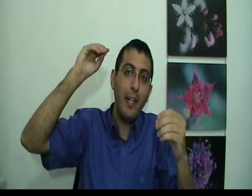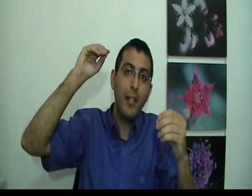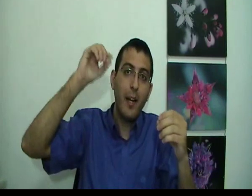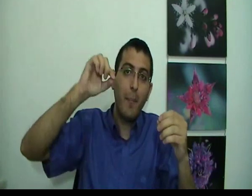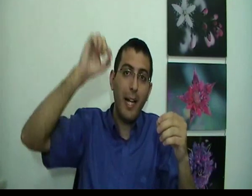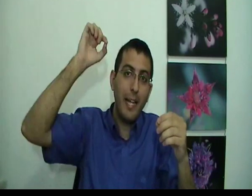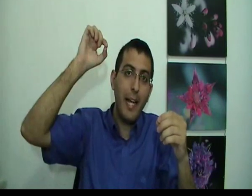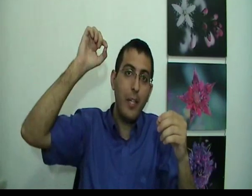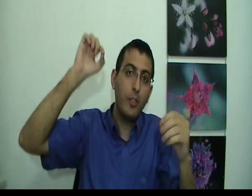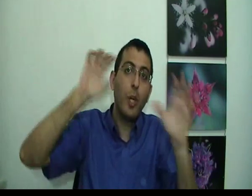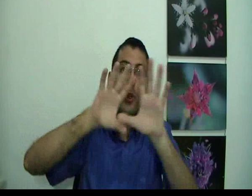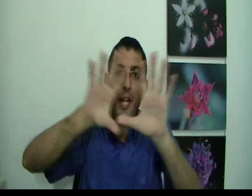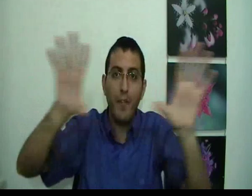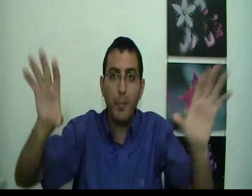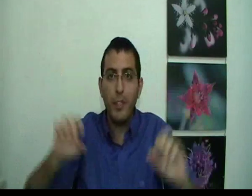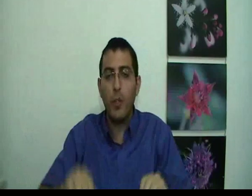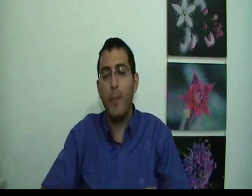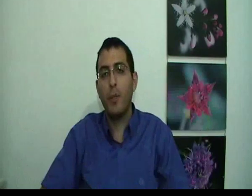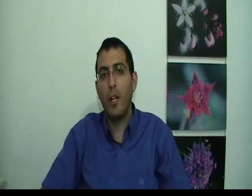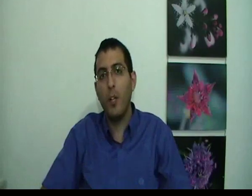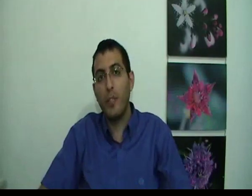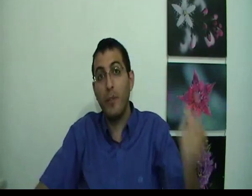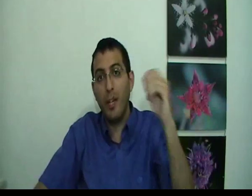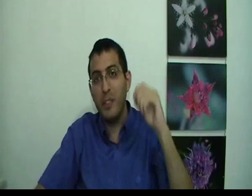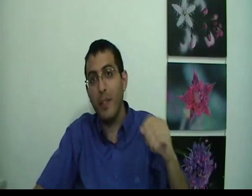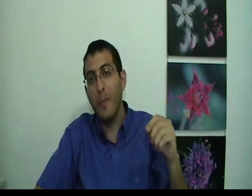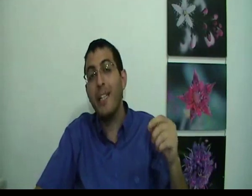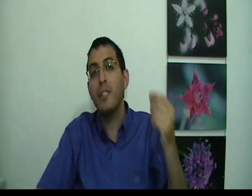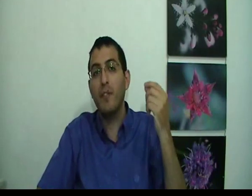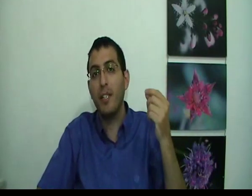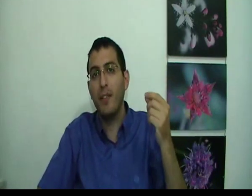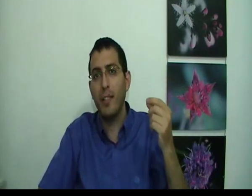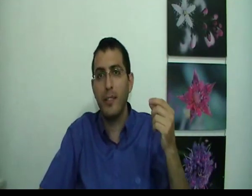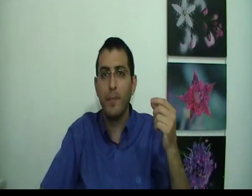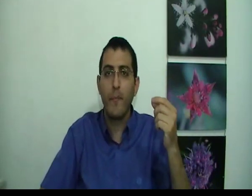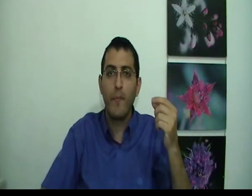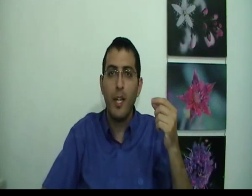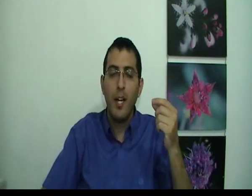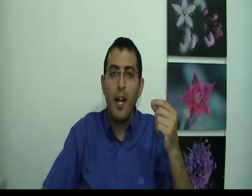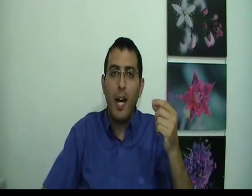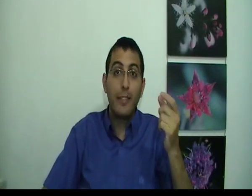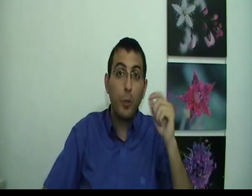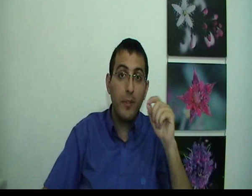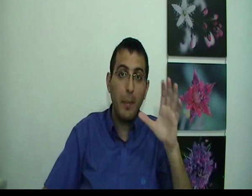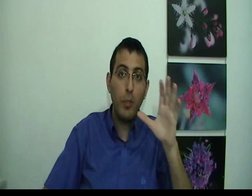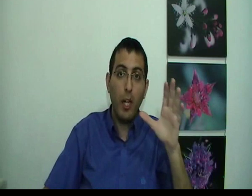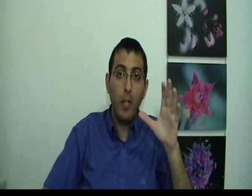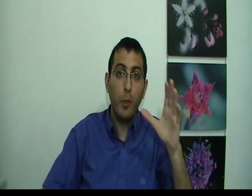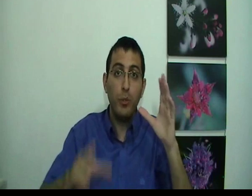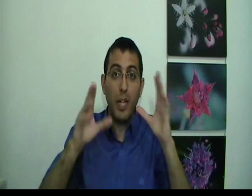העליון שחושב את מה שקורה בתוך החלום עכשיו יותר מזה בן אדם שמבין את הדבר הזה אז כשהוא נמצא בתוך חלום לא יצויר